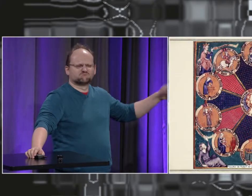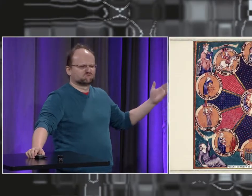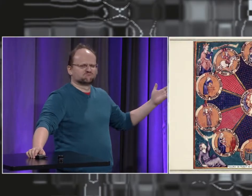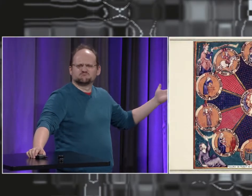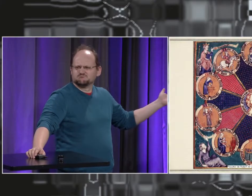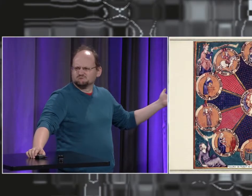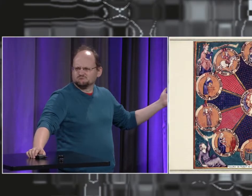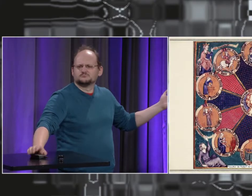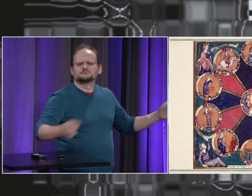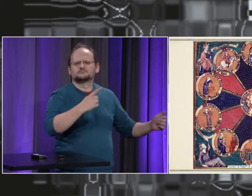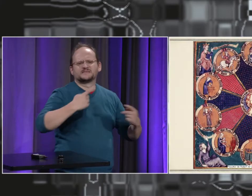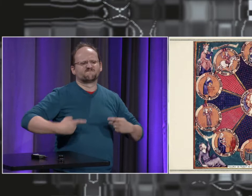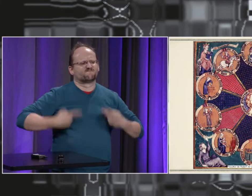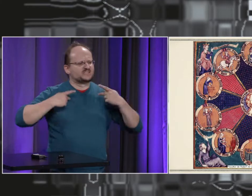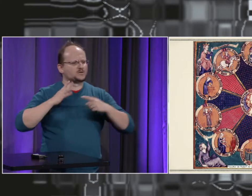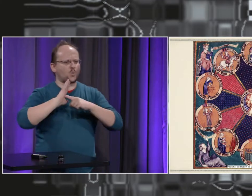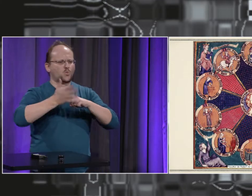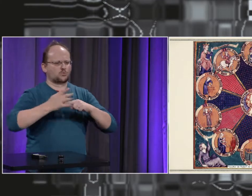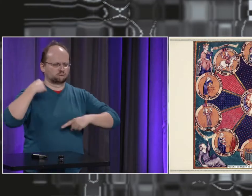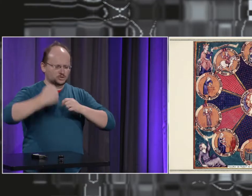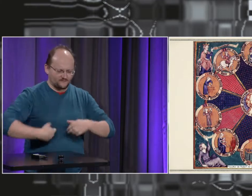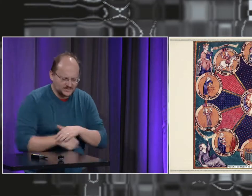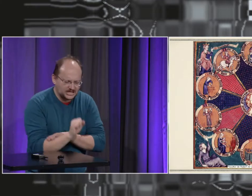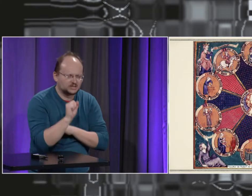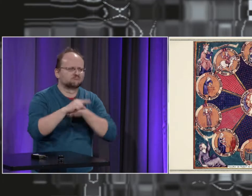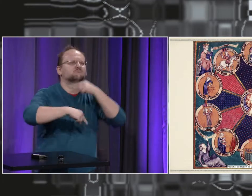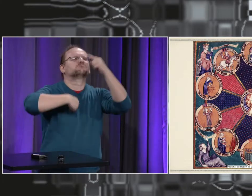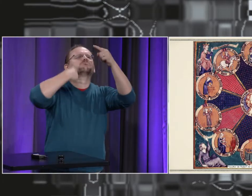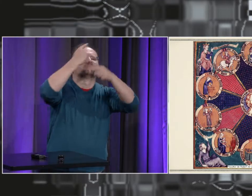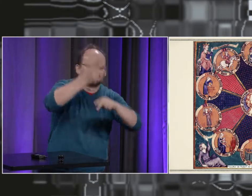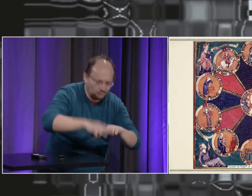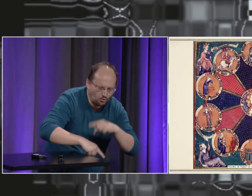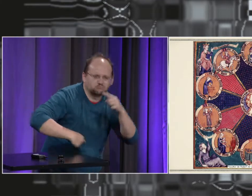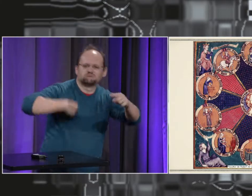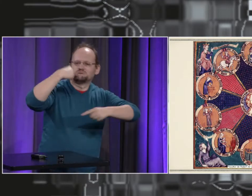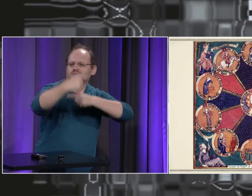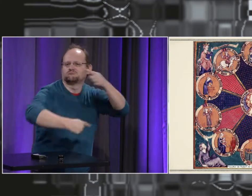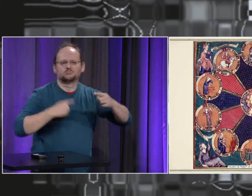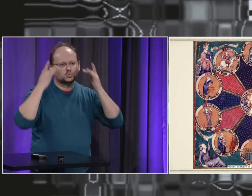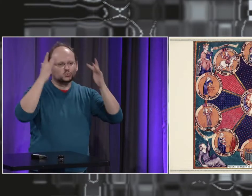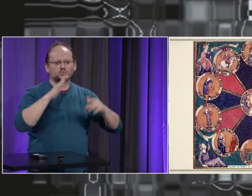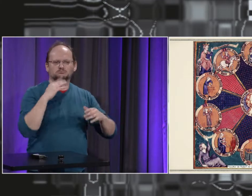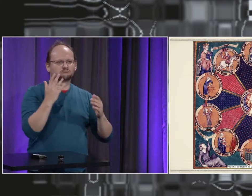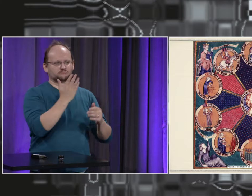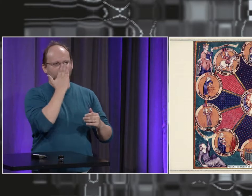Alors, qu'est-ce que c'est que cette image ? Ça, c'est le roux de la vie. La roux de la vie de la naissance à la mort.